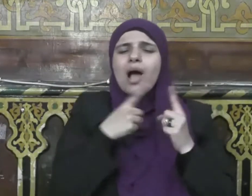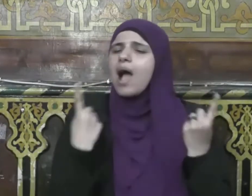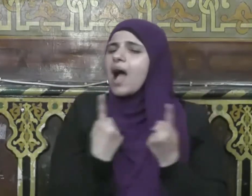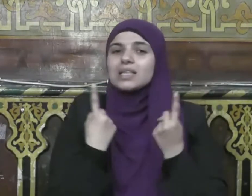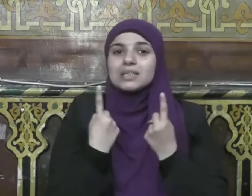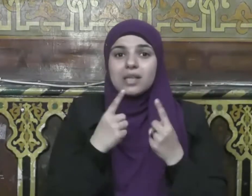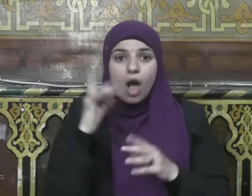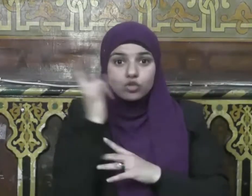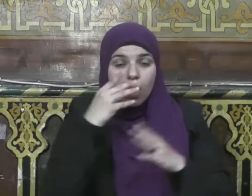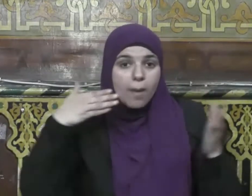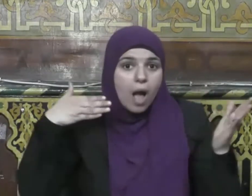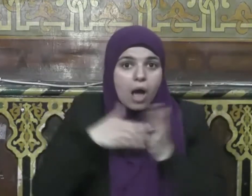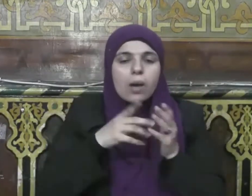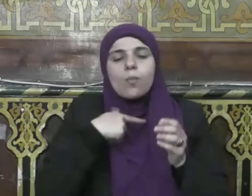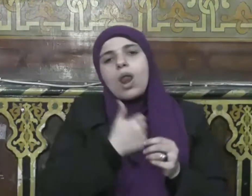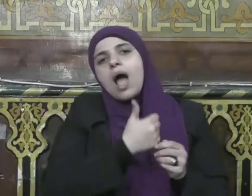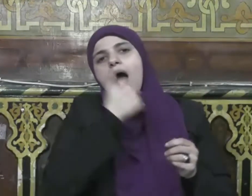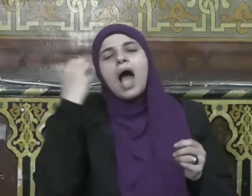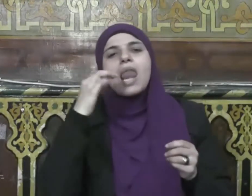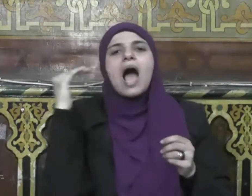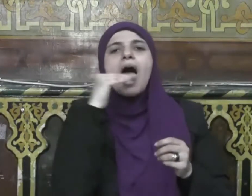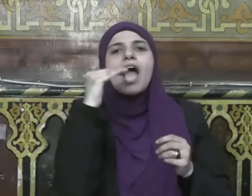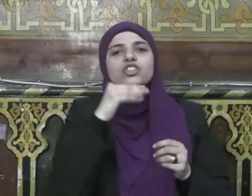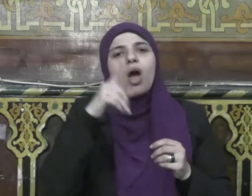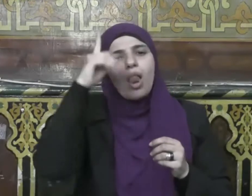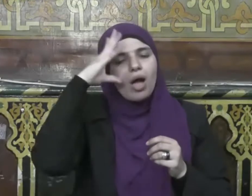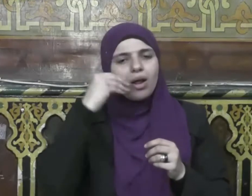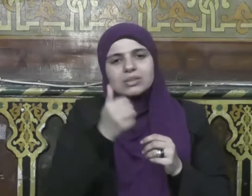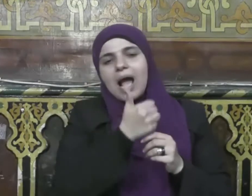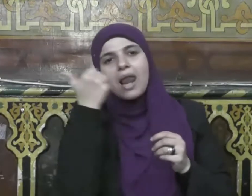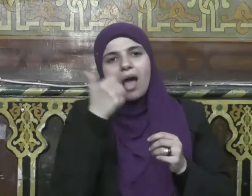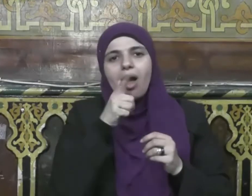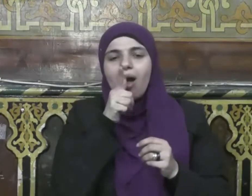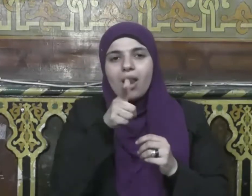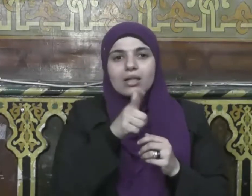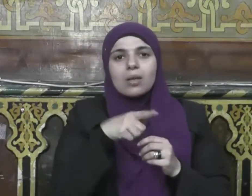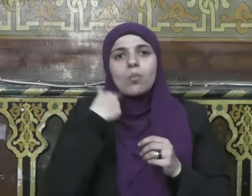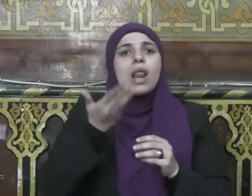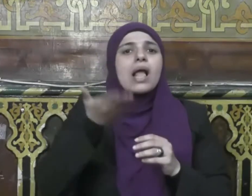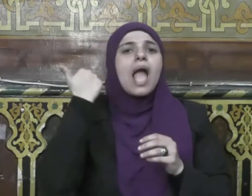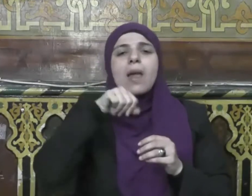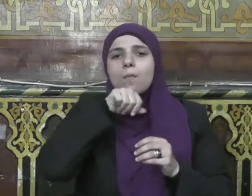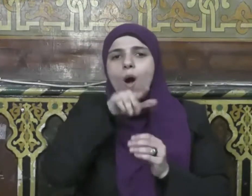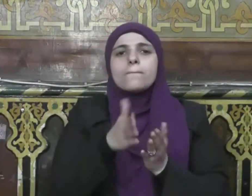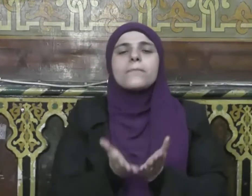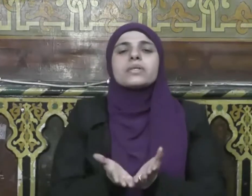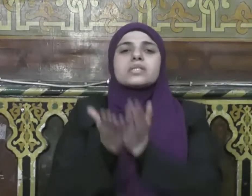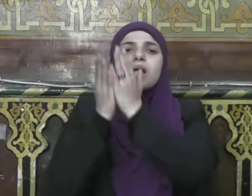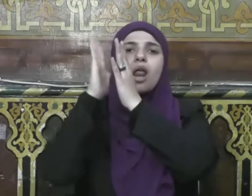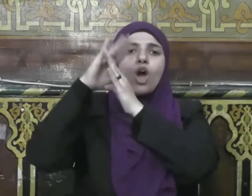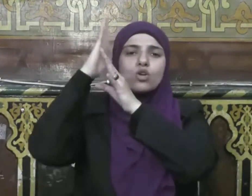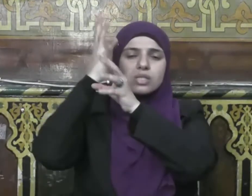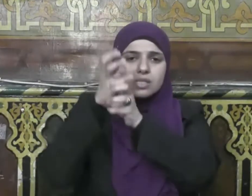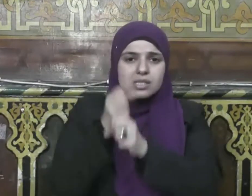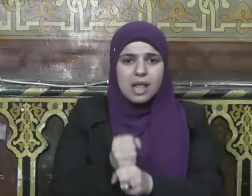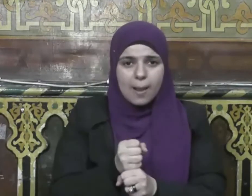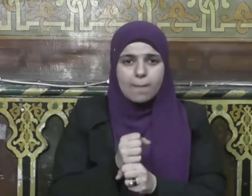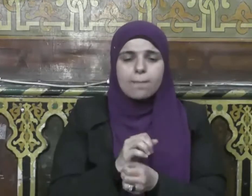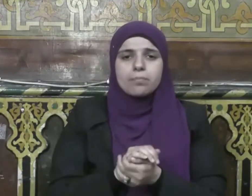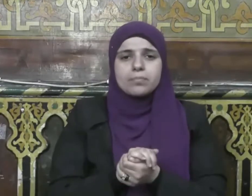كان رسول الله صلى الله عليه وسلم إذا دخل العشر شد